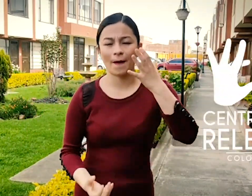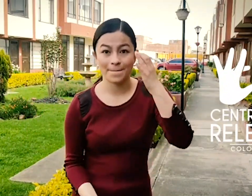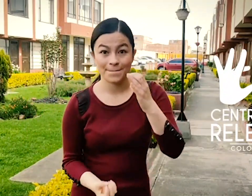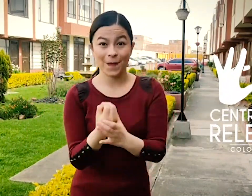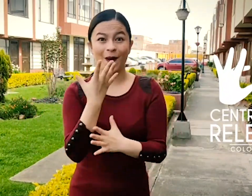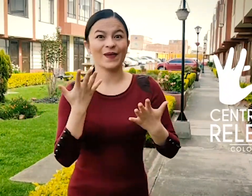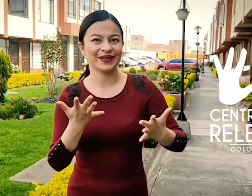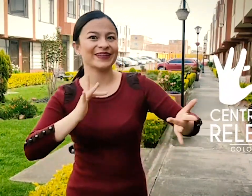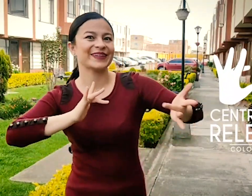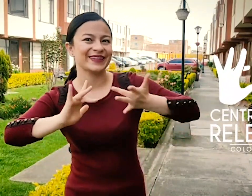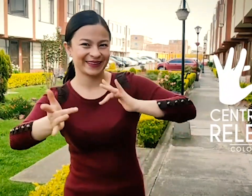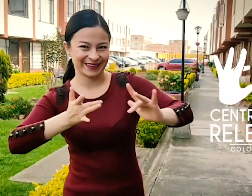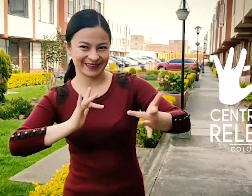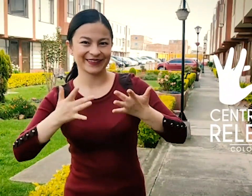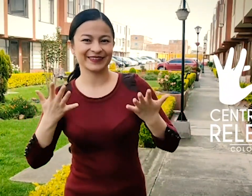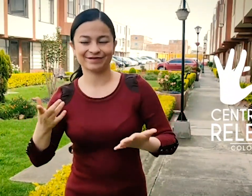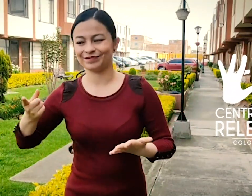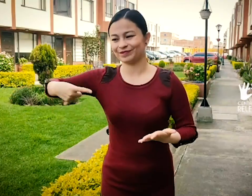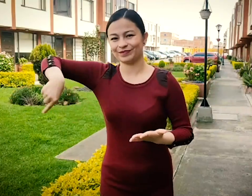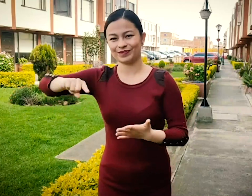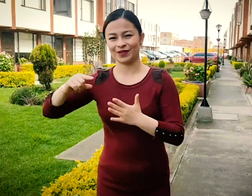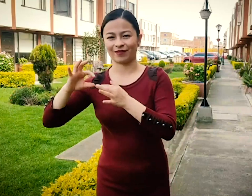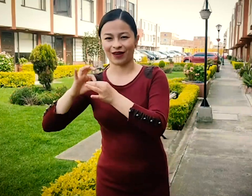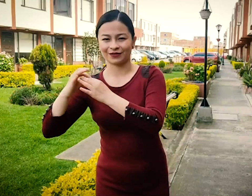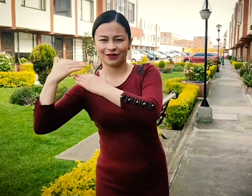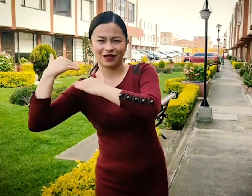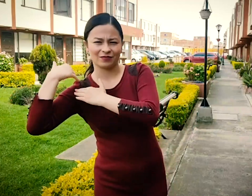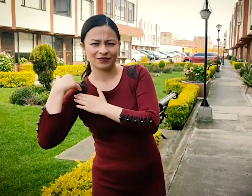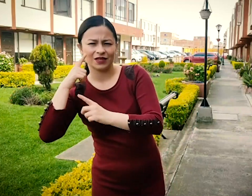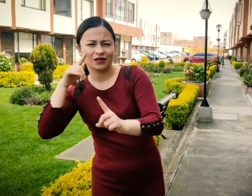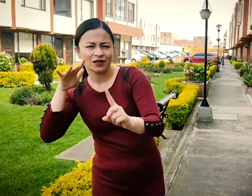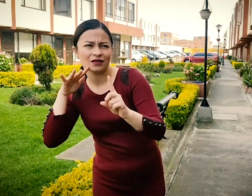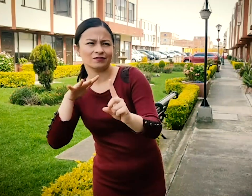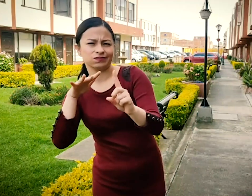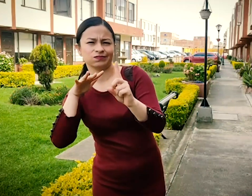FENASCOL día a día trabaja por los derechos de las personas sordas.